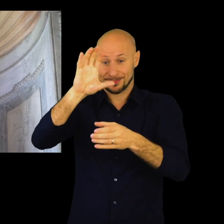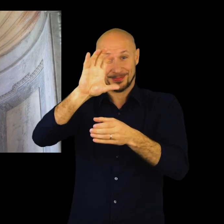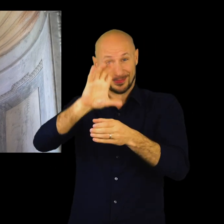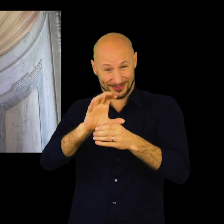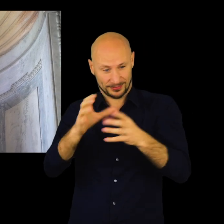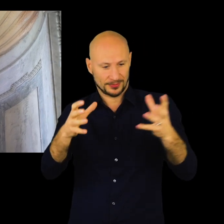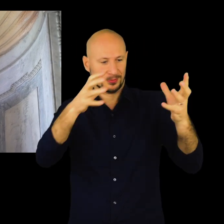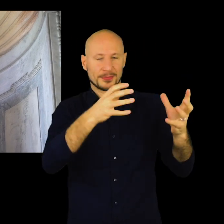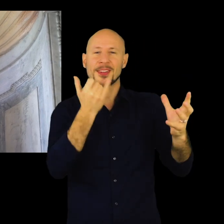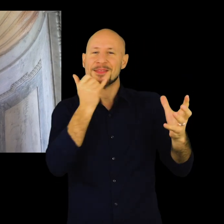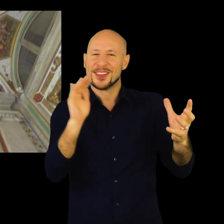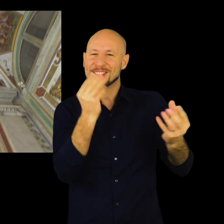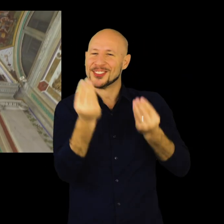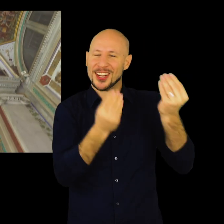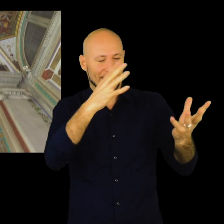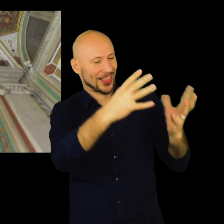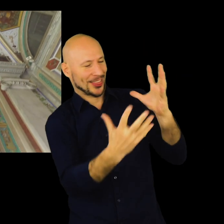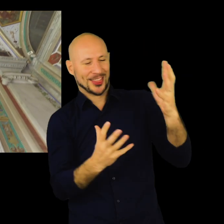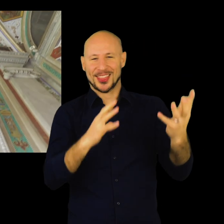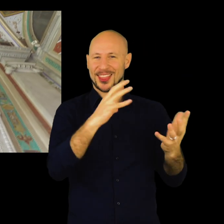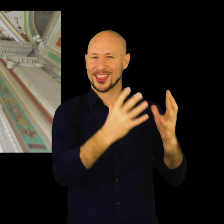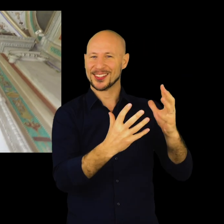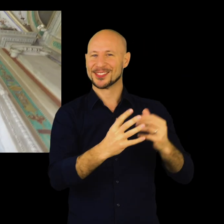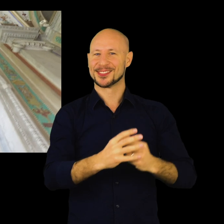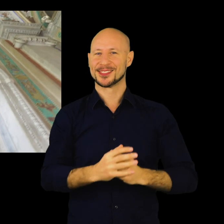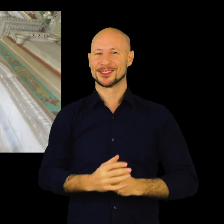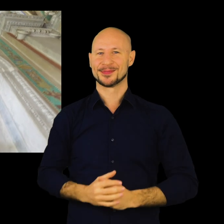di una testa o di un busto sopra un pilastro.